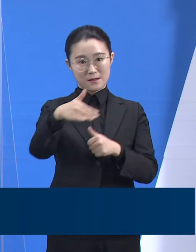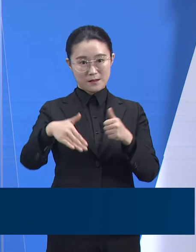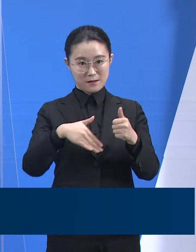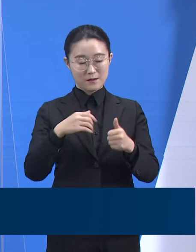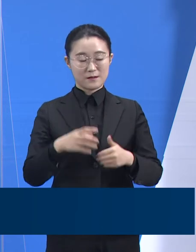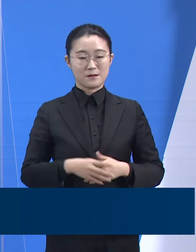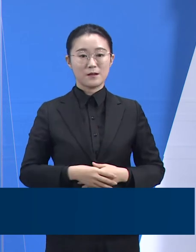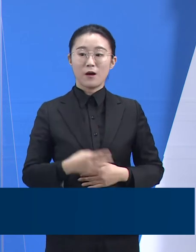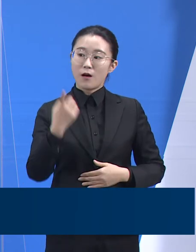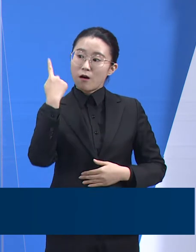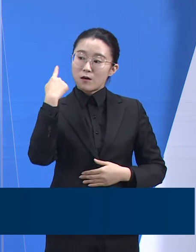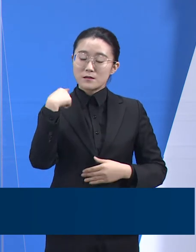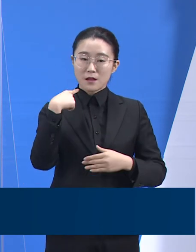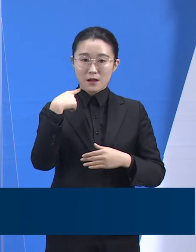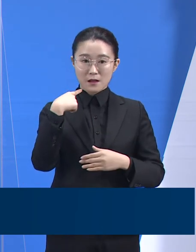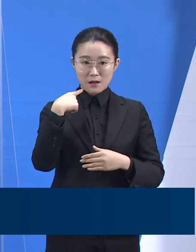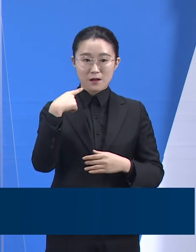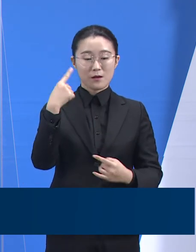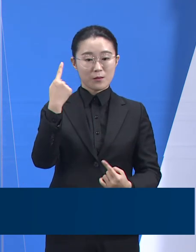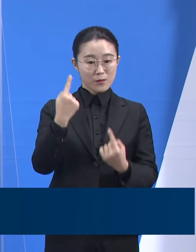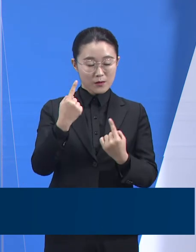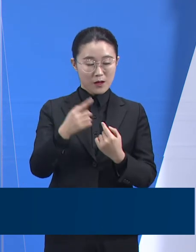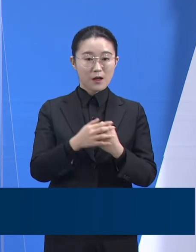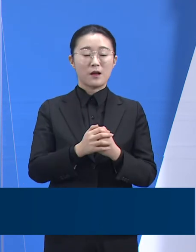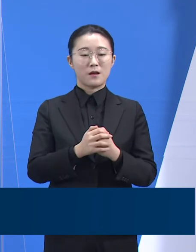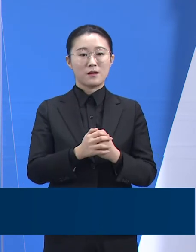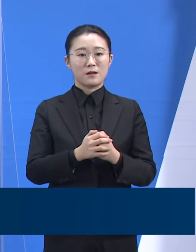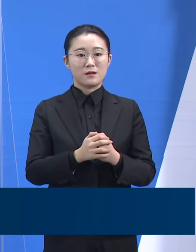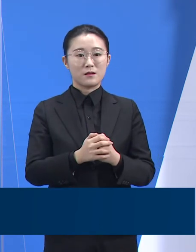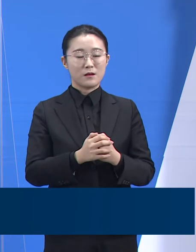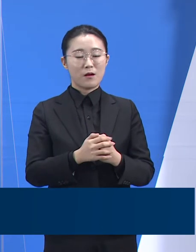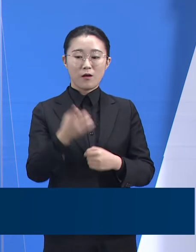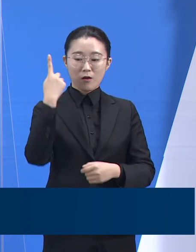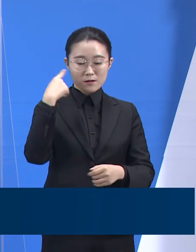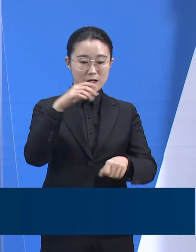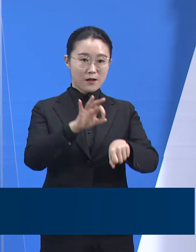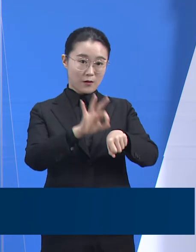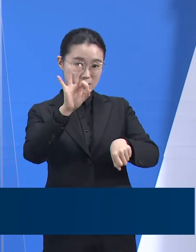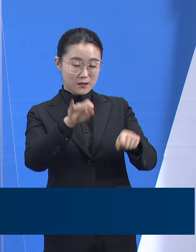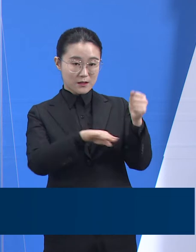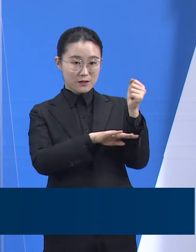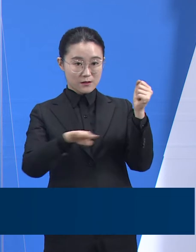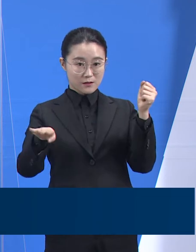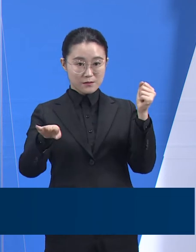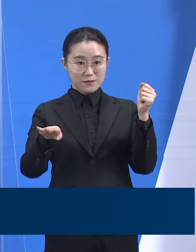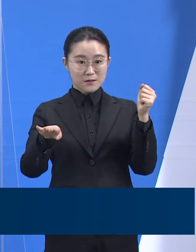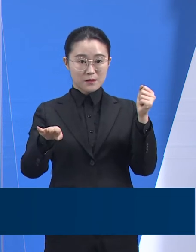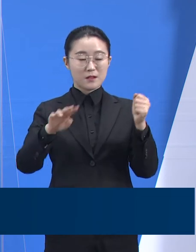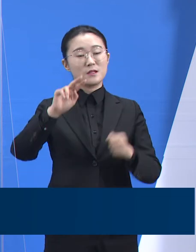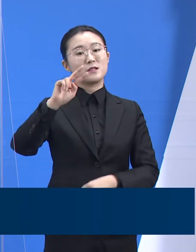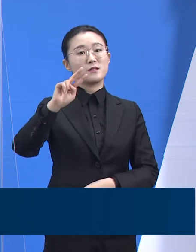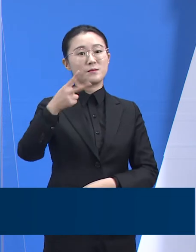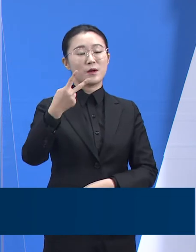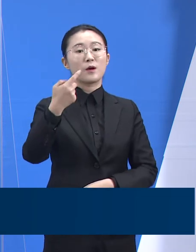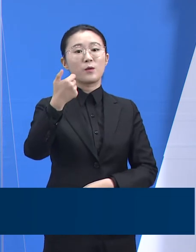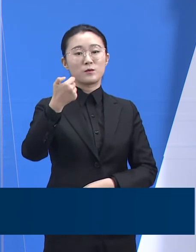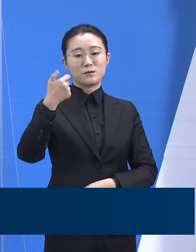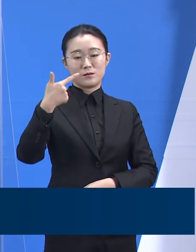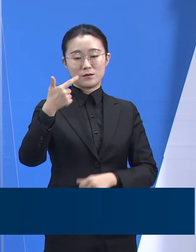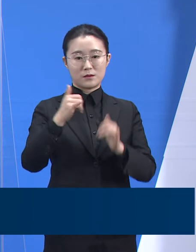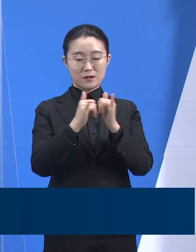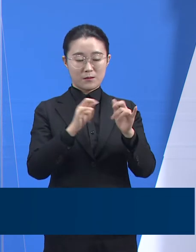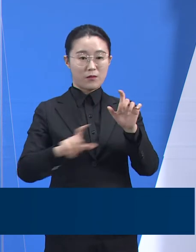0시 기준 경기도의 확진자 수는 전일 오전 0시 대비 256명이 증가한 총 13